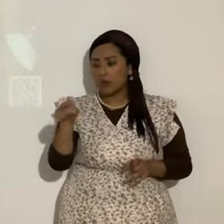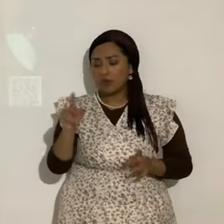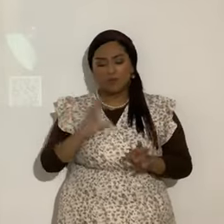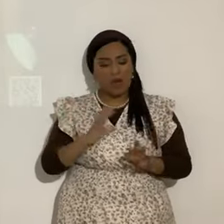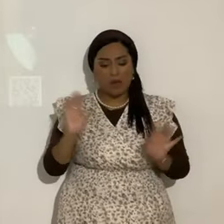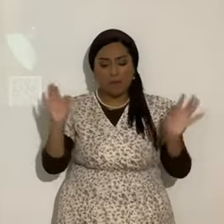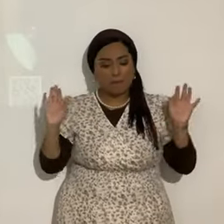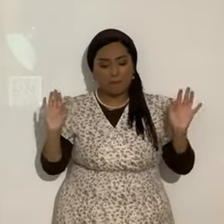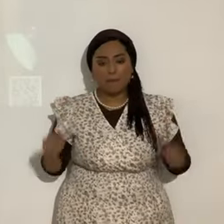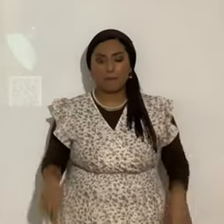para ti?